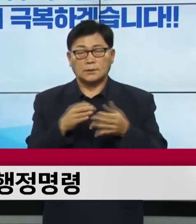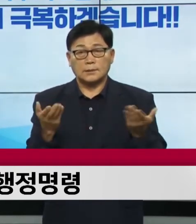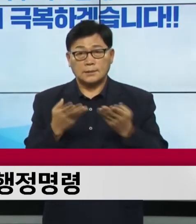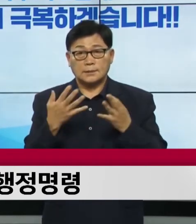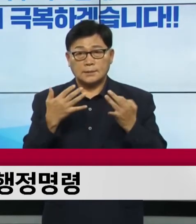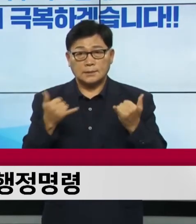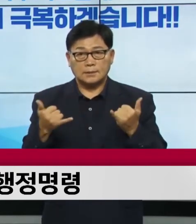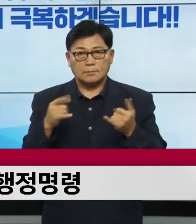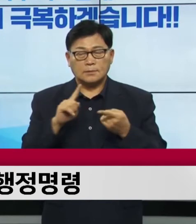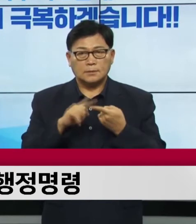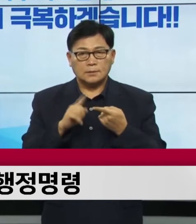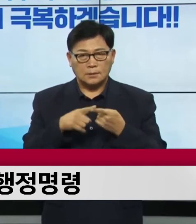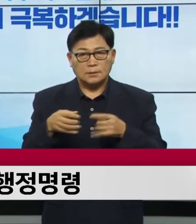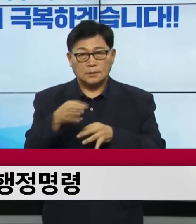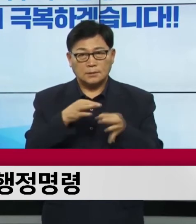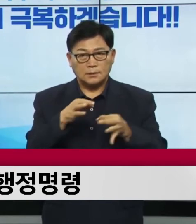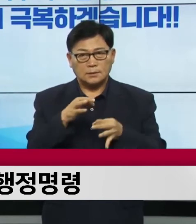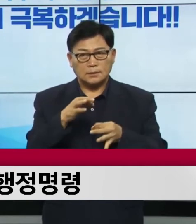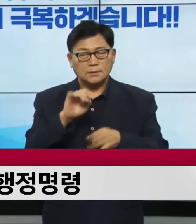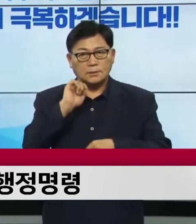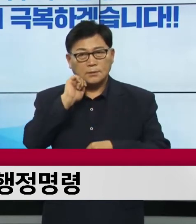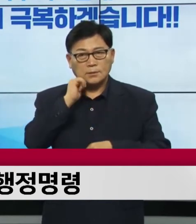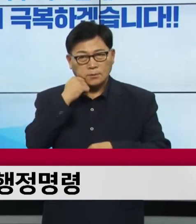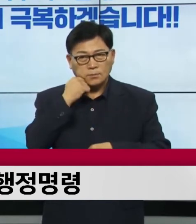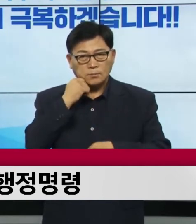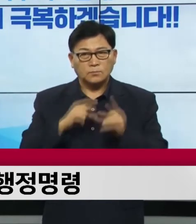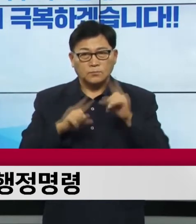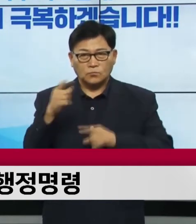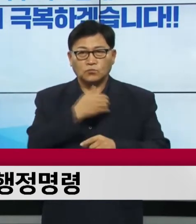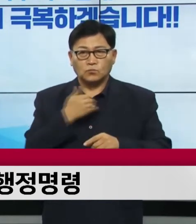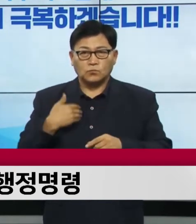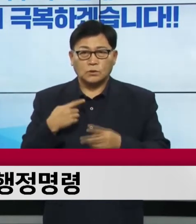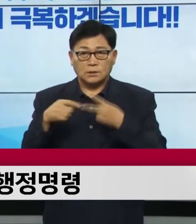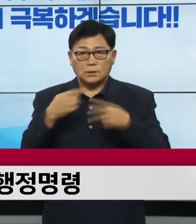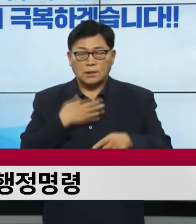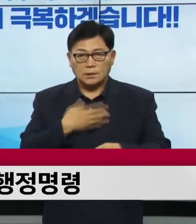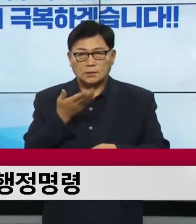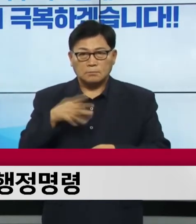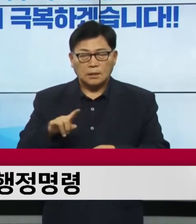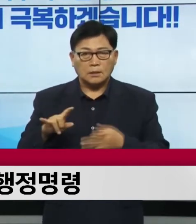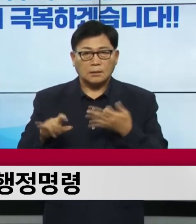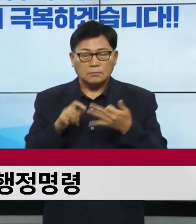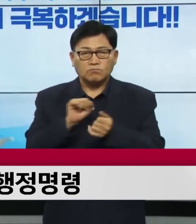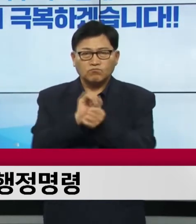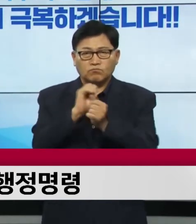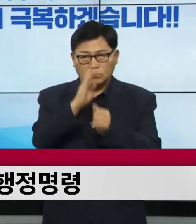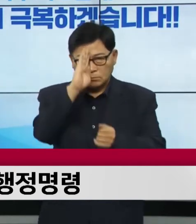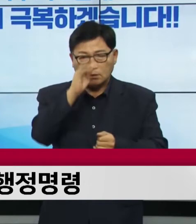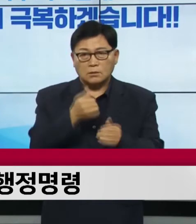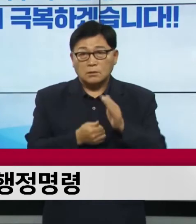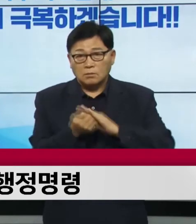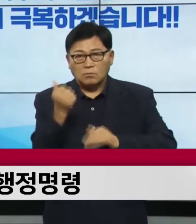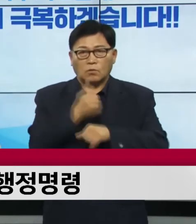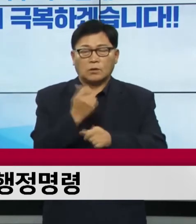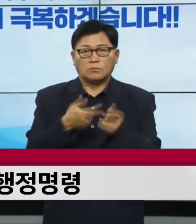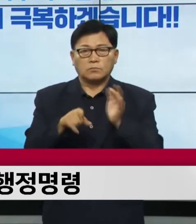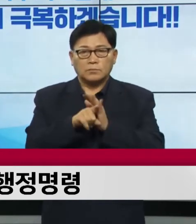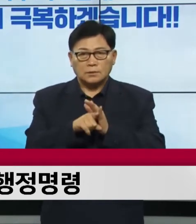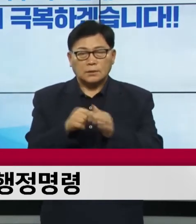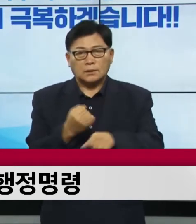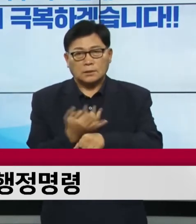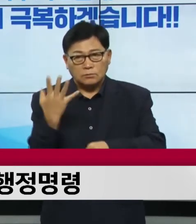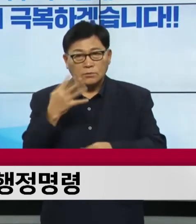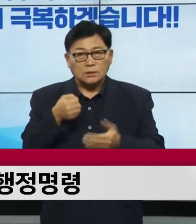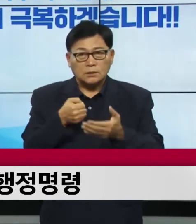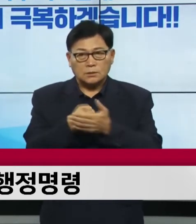분들은 경제적인 어려움을 충분히 알고 있지만 감염병 위기 상황을 극복하기 위한 빼아픈